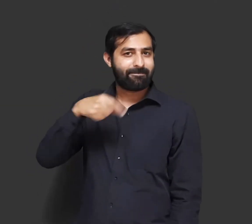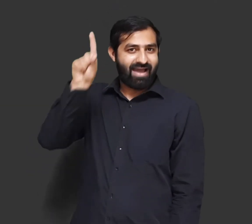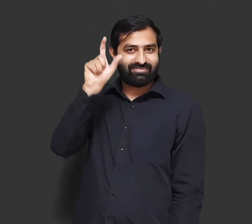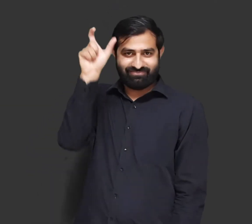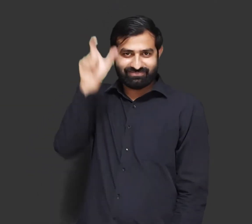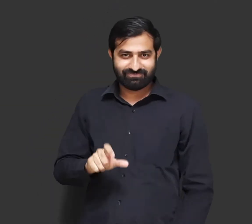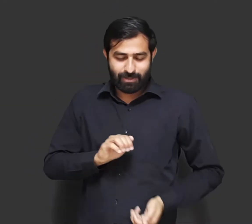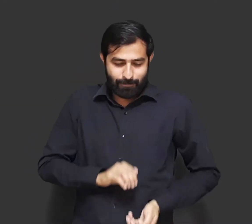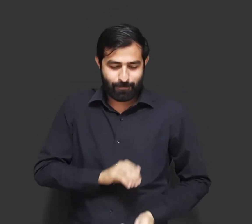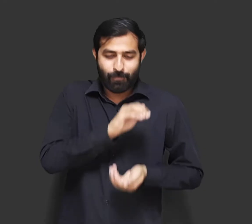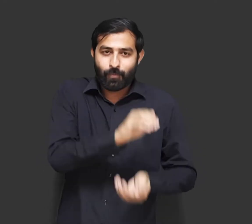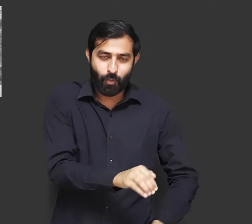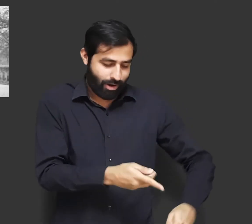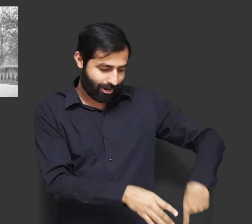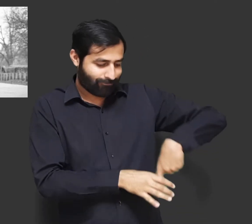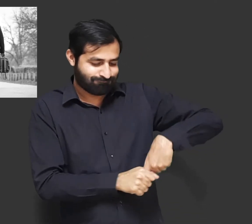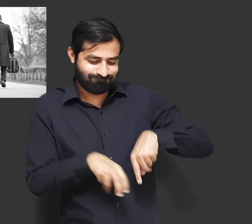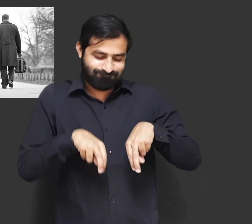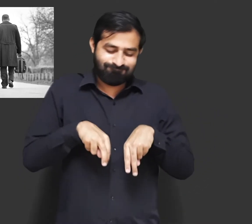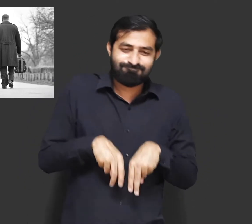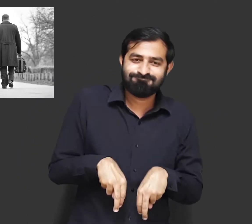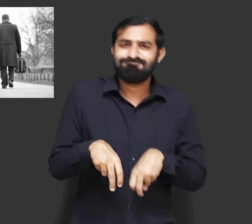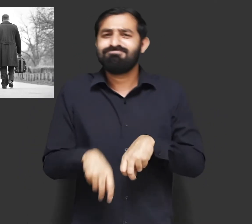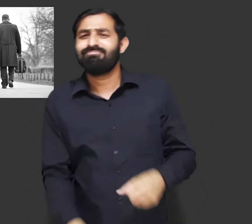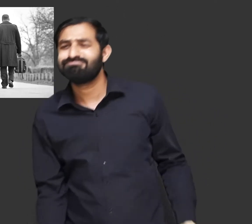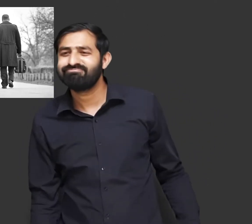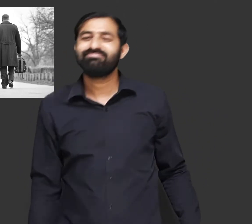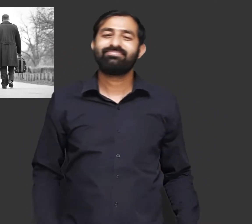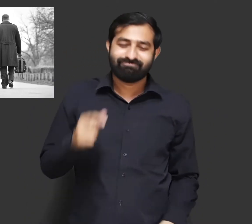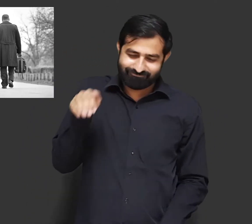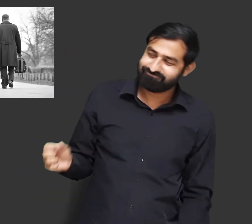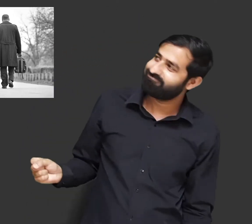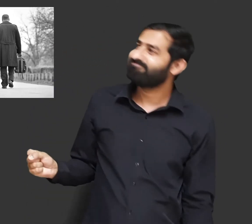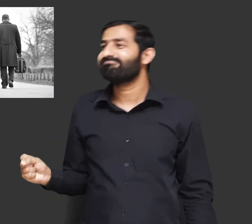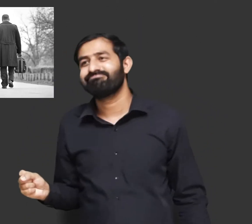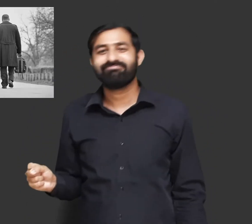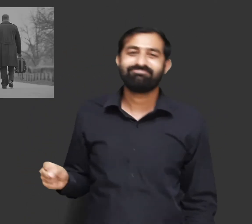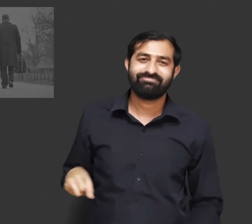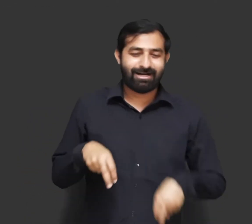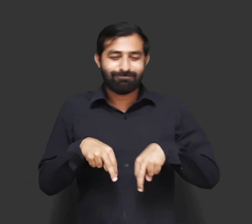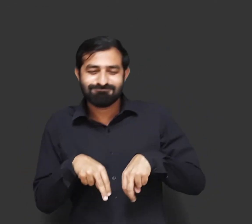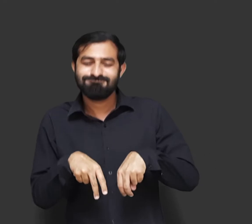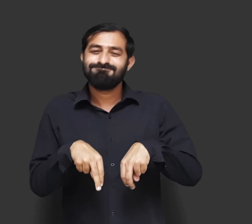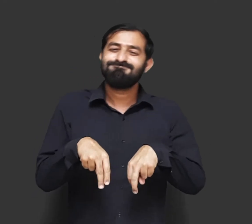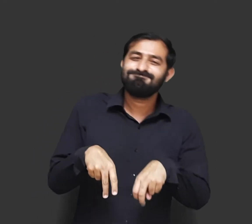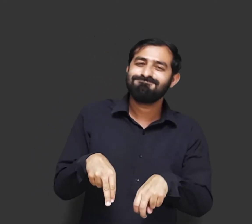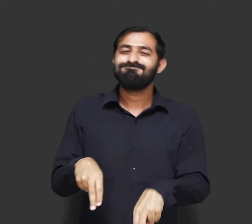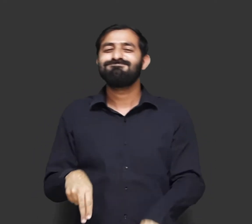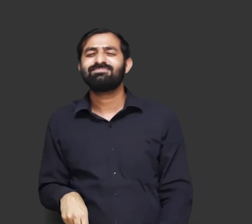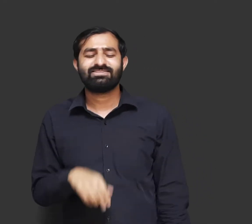एक दिन, पिता अपने बेटे के साथ रास्ते में टहल रहे थे, चलते चलते बेटे को अचानक एक